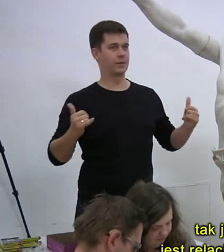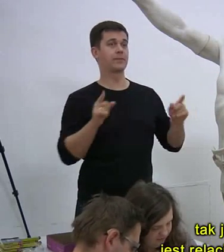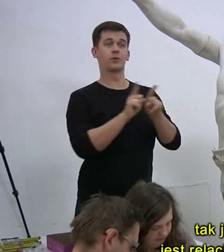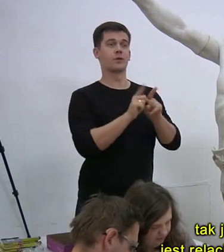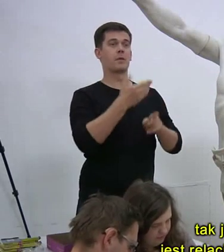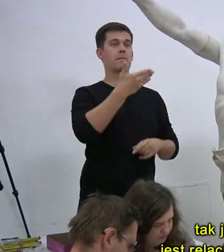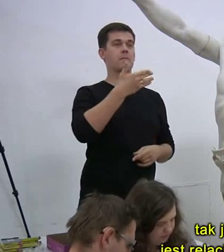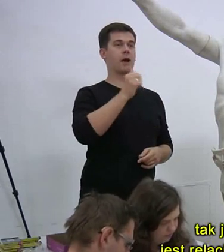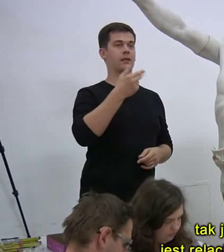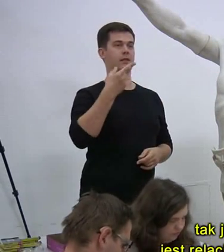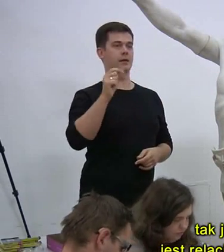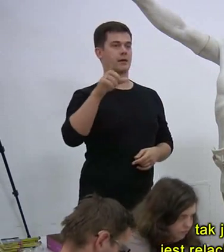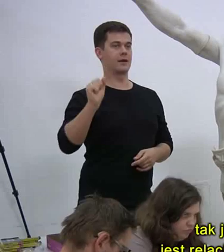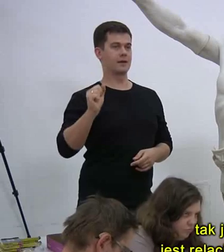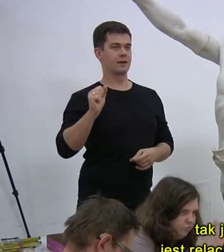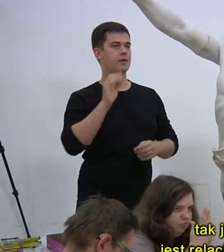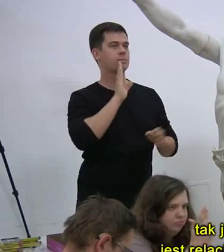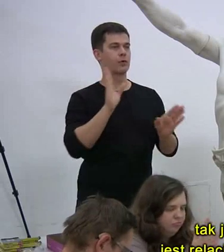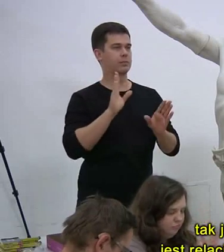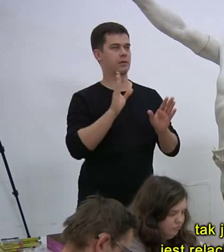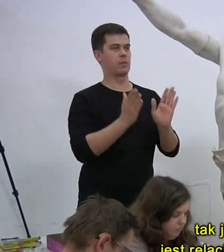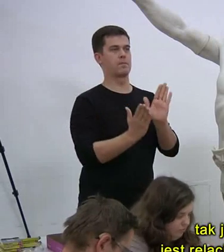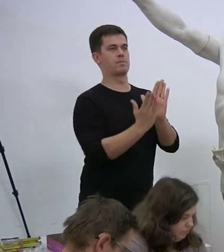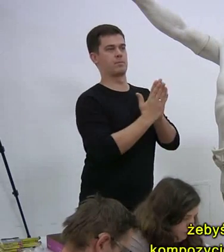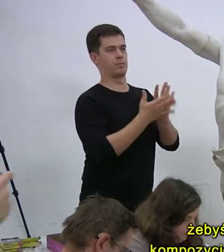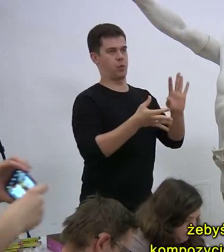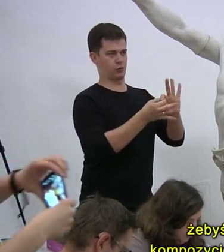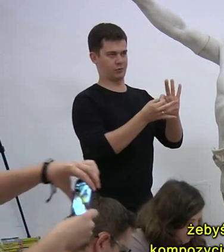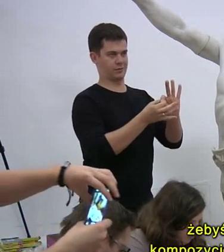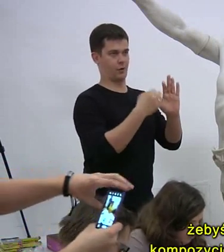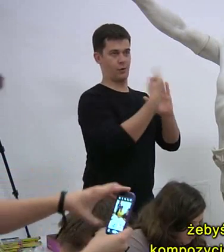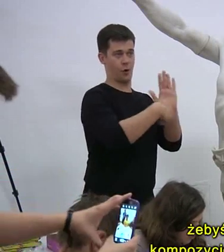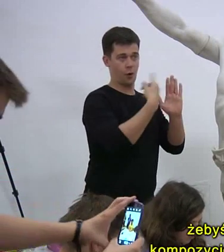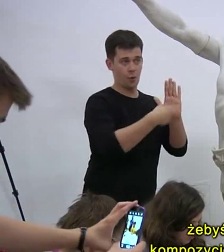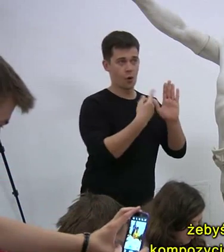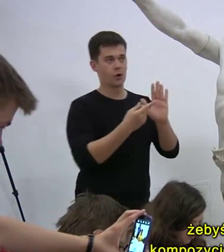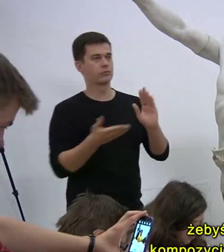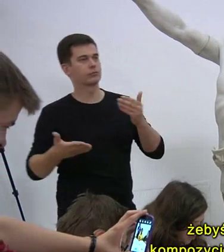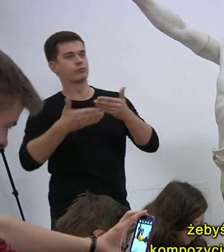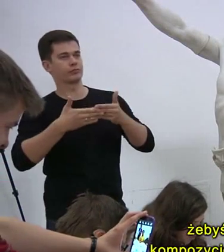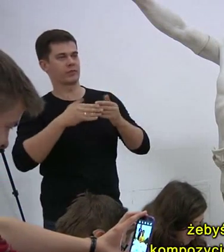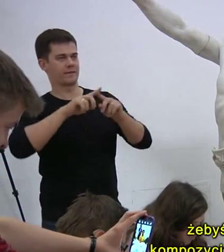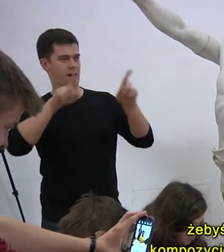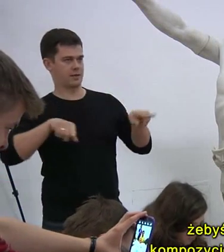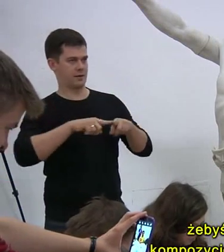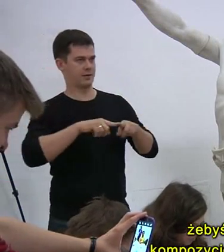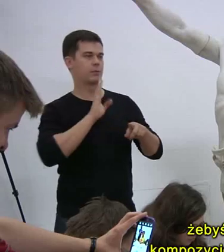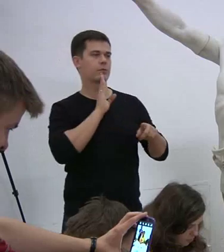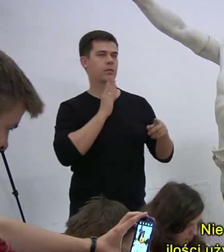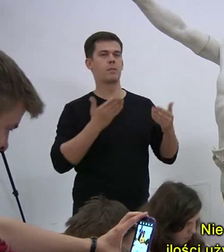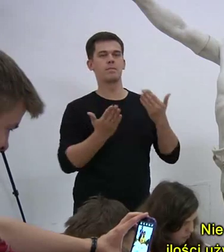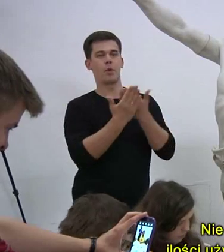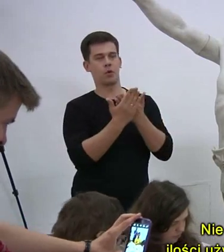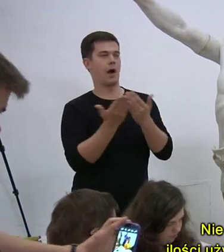Mandali wspominałam, jest to relacja koła i kwadratów. Przecież my zbudowali kompozycję pół i kwadratów.